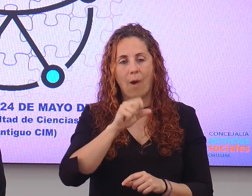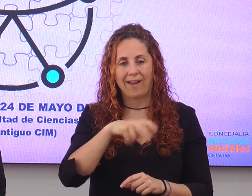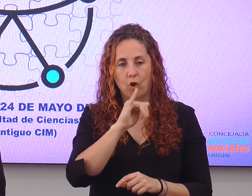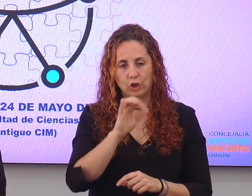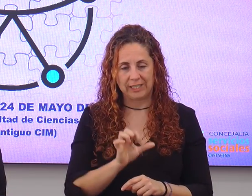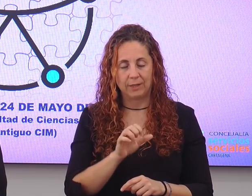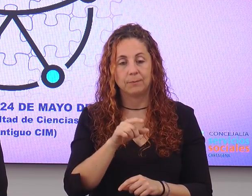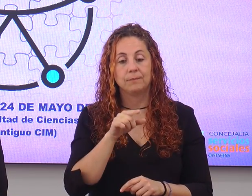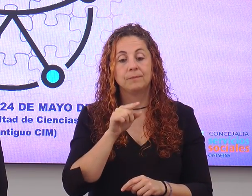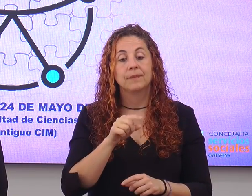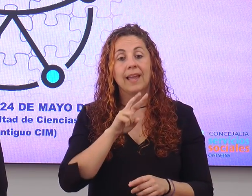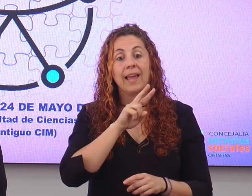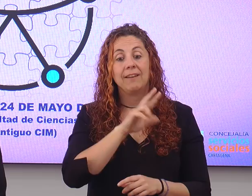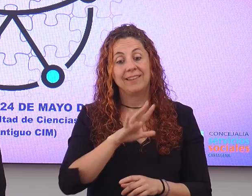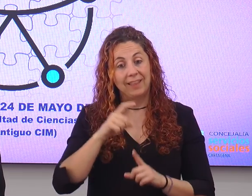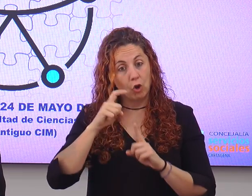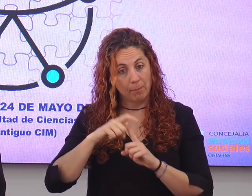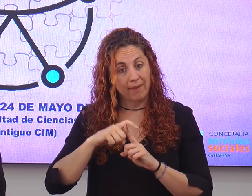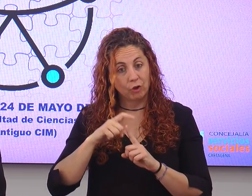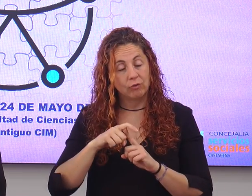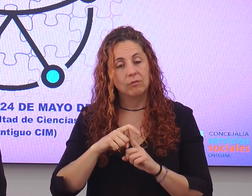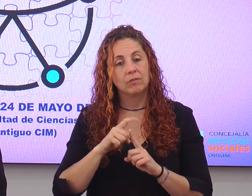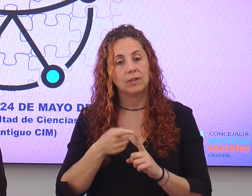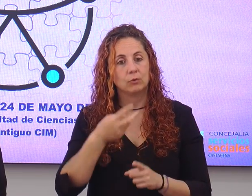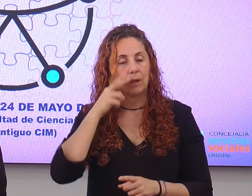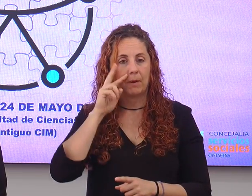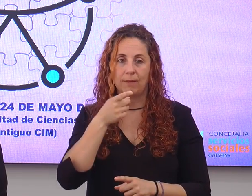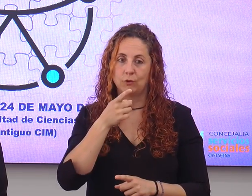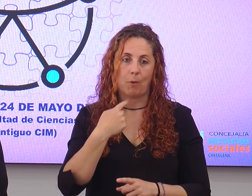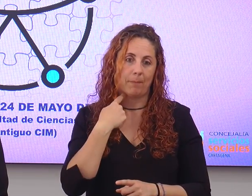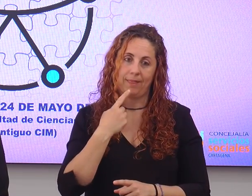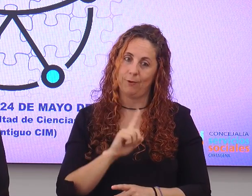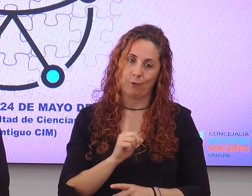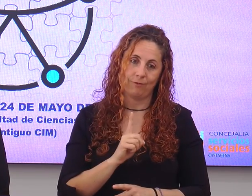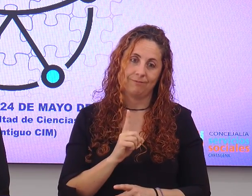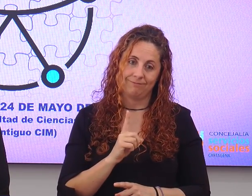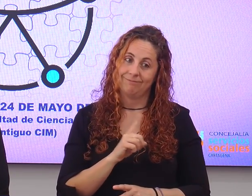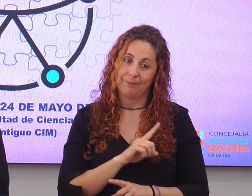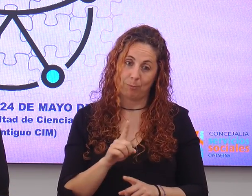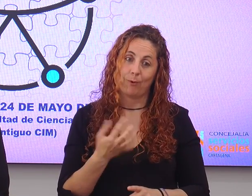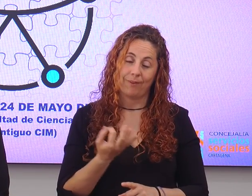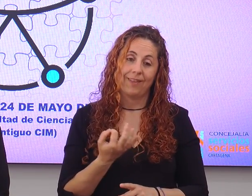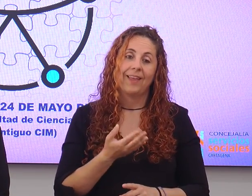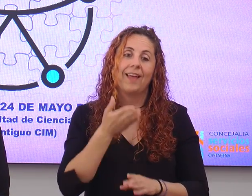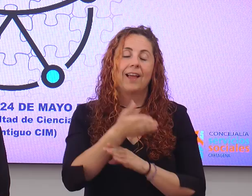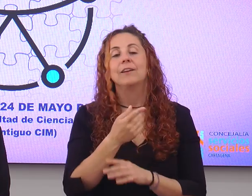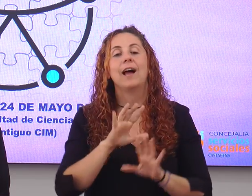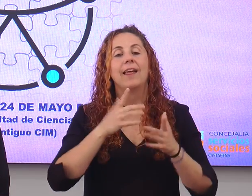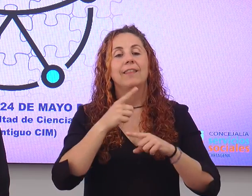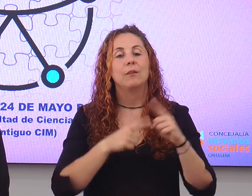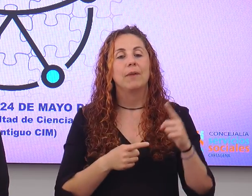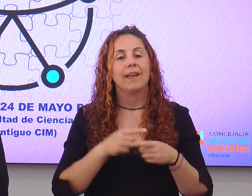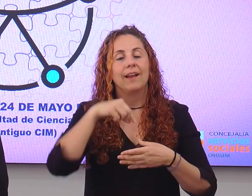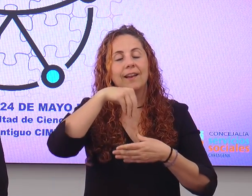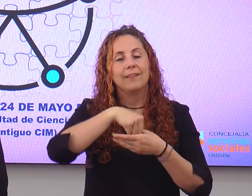mayo, esta es una experiencia que no deberíais perder tampoco, a las 10 y media la visita al